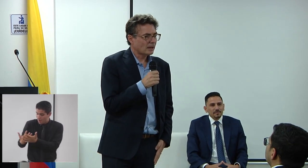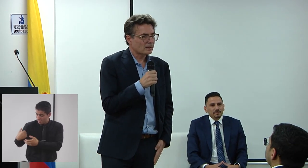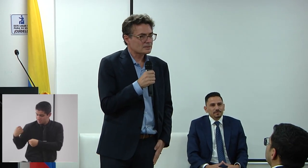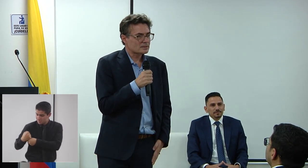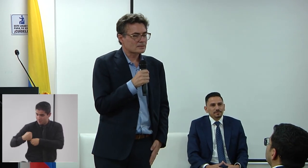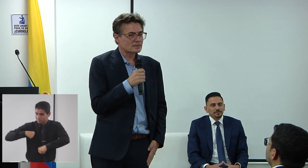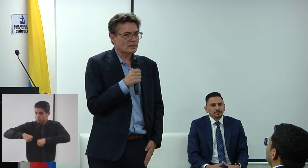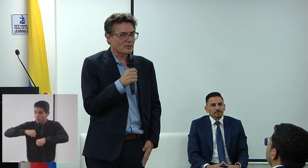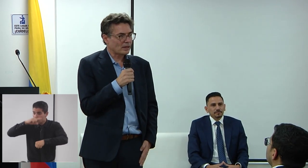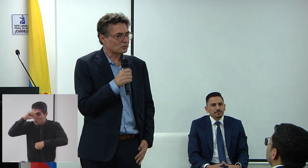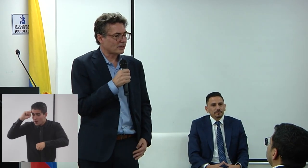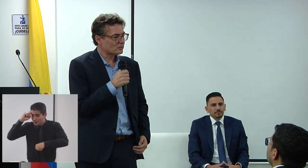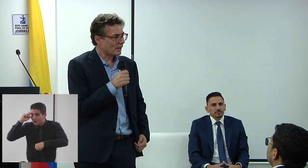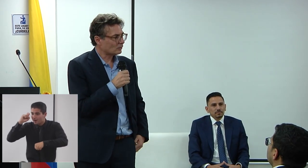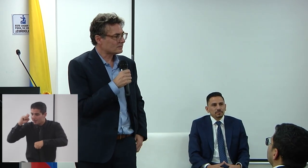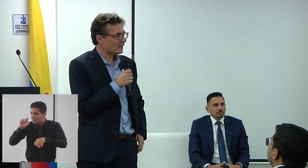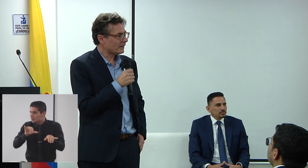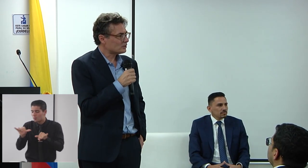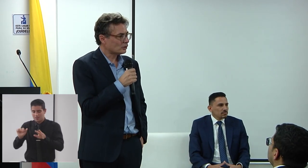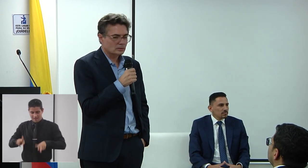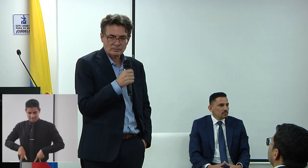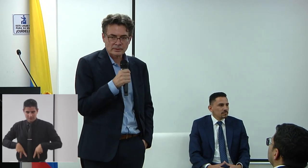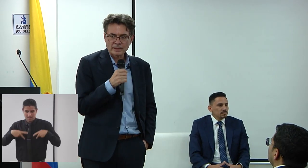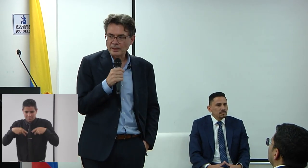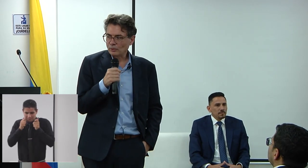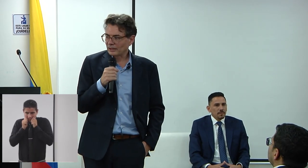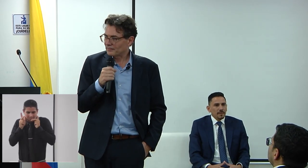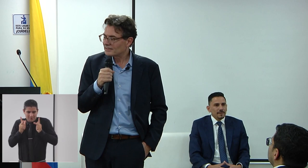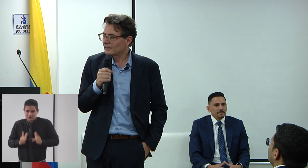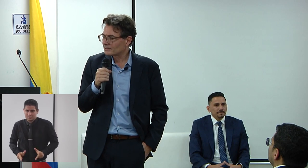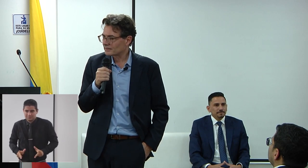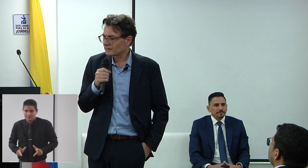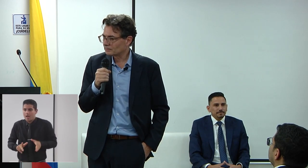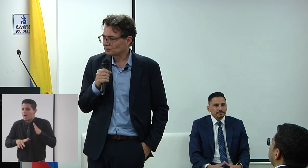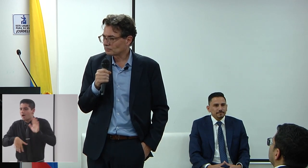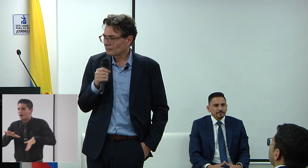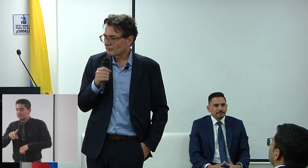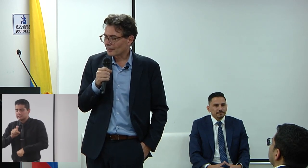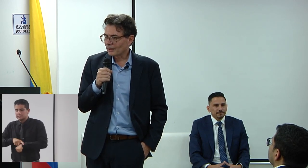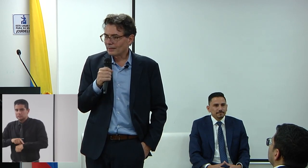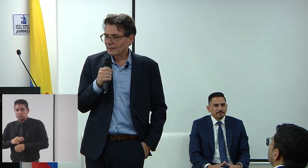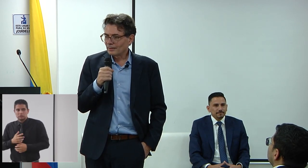la vida de los seres humanos está hecha de horas difíciles.